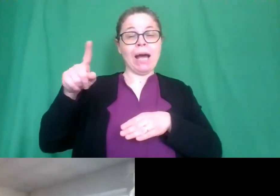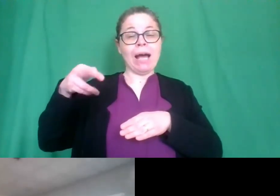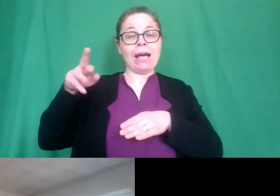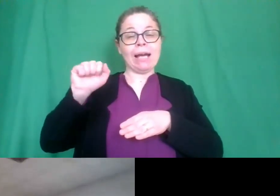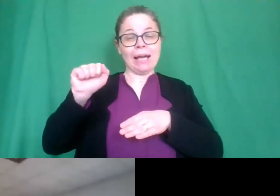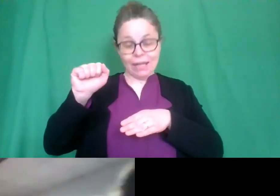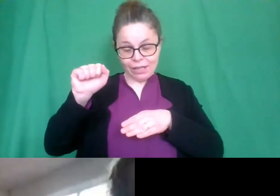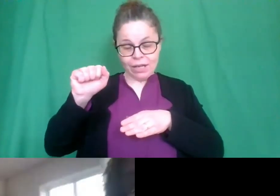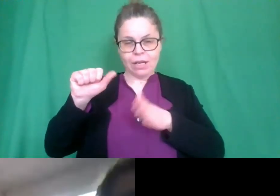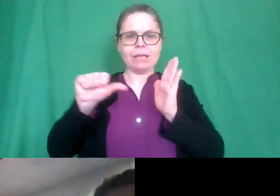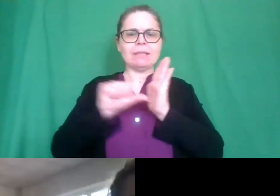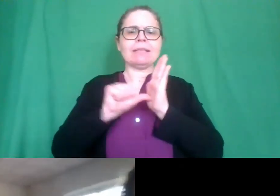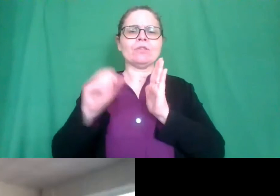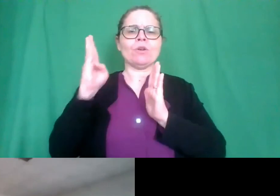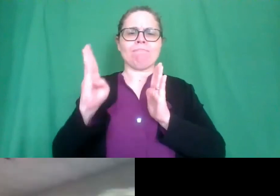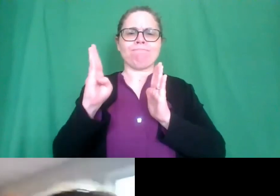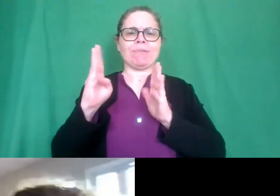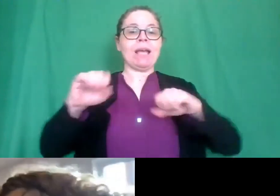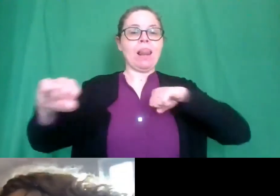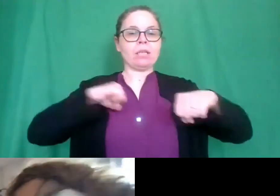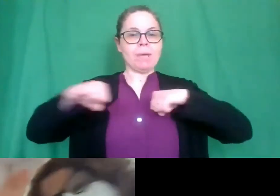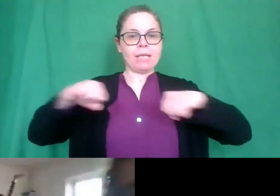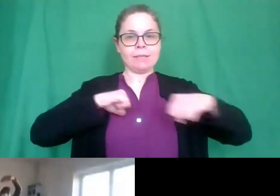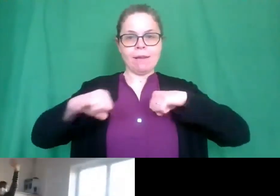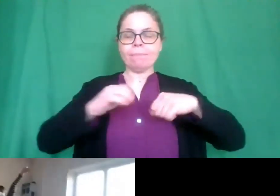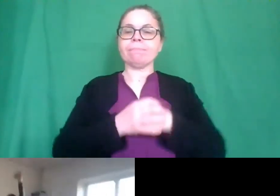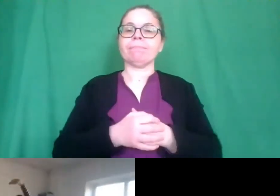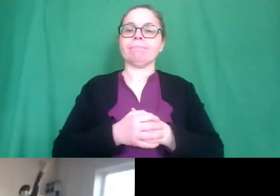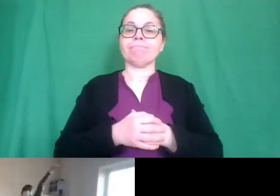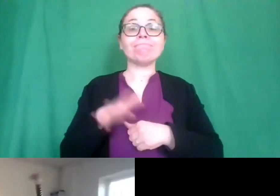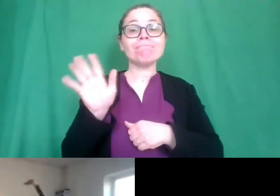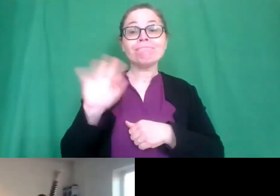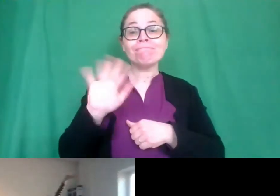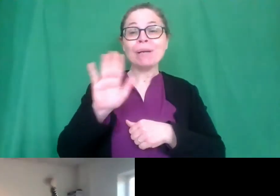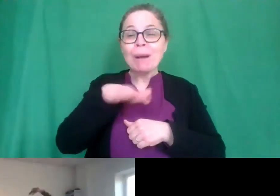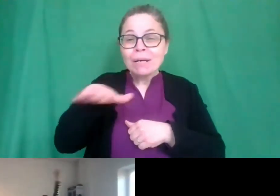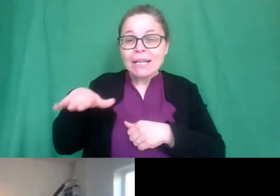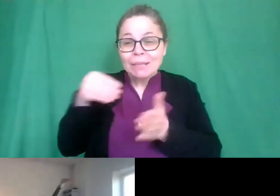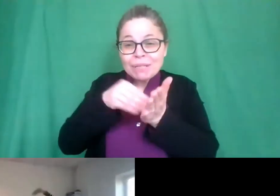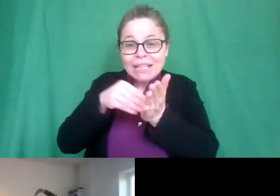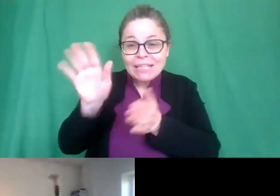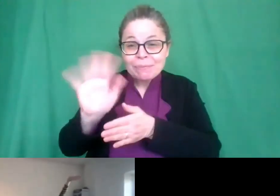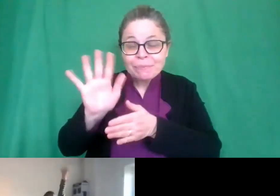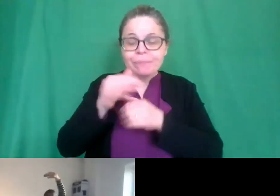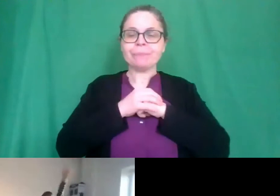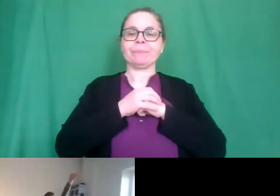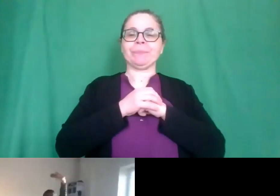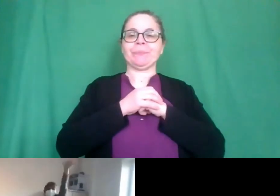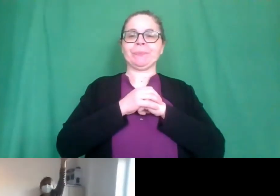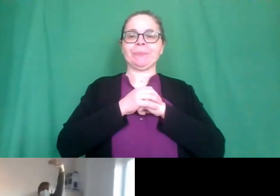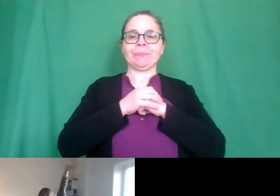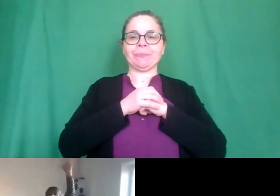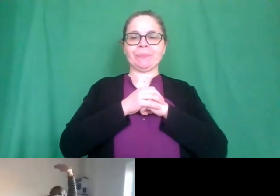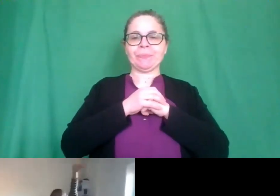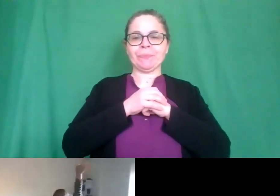B eccoli bimbi ciao Giorgia complimenti salutate ciao che